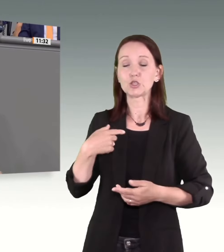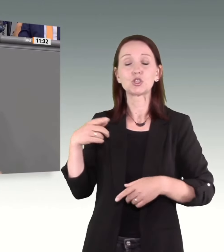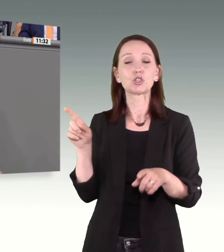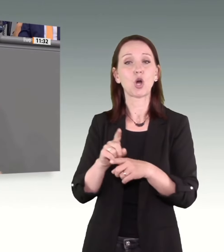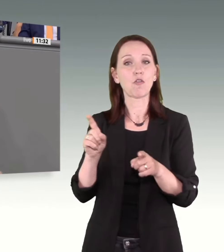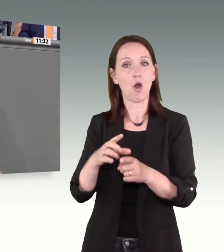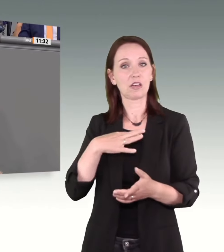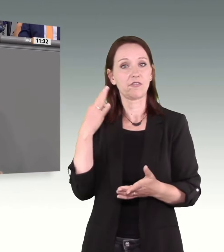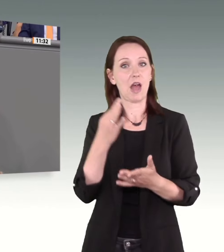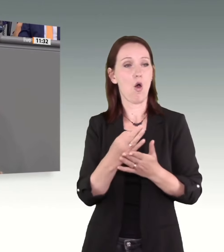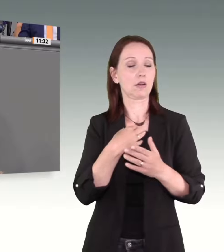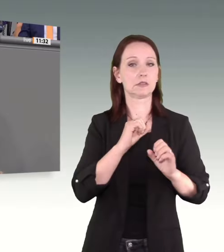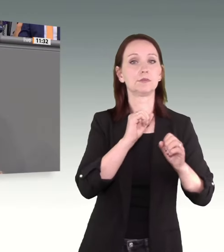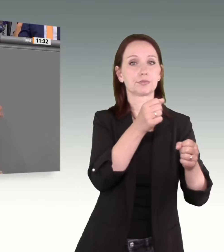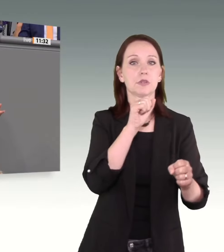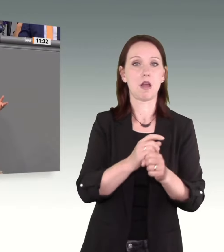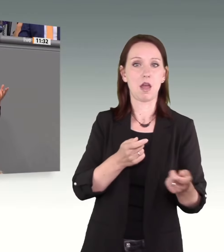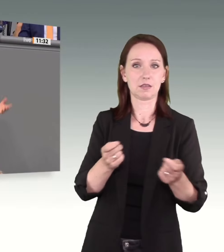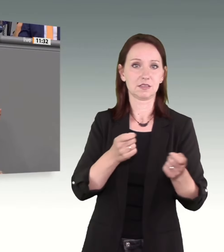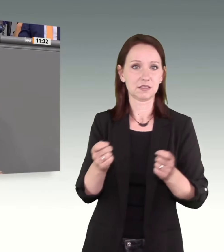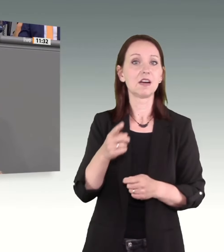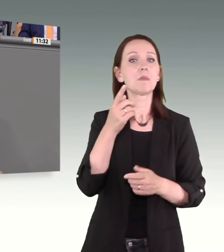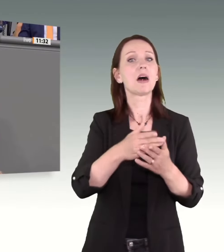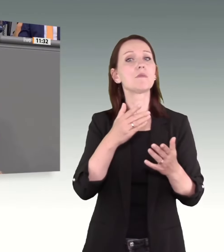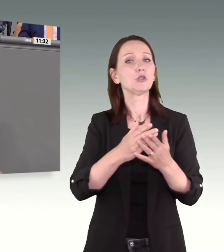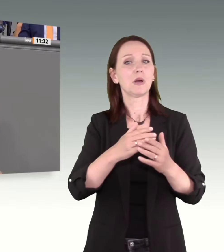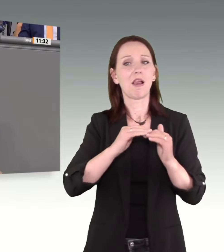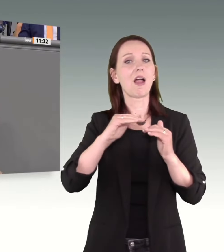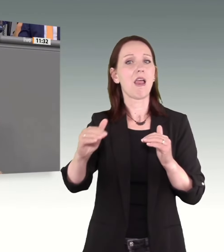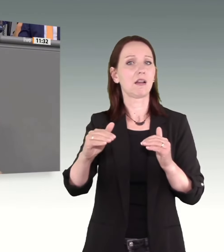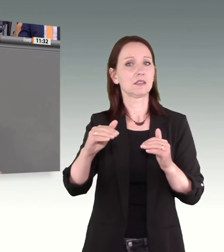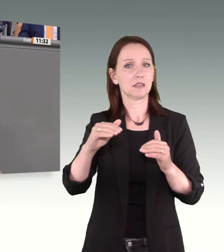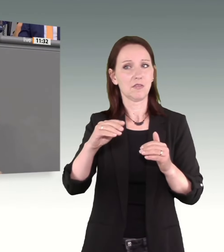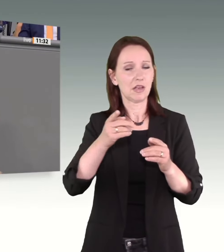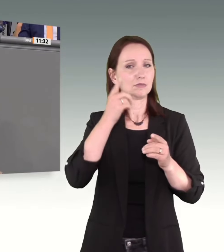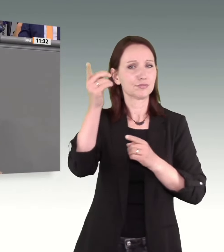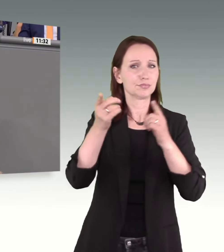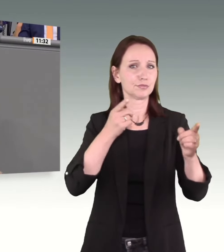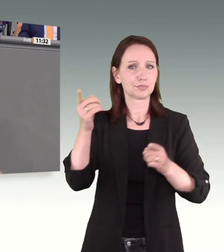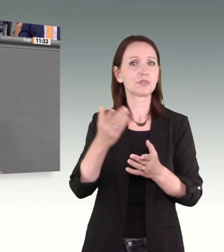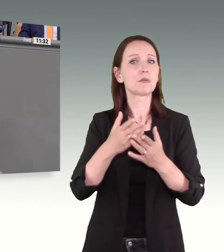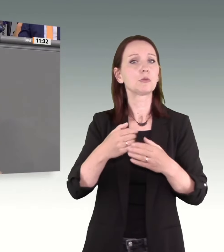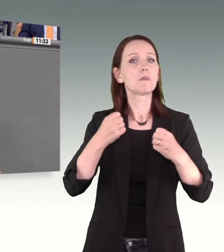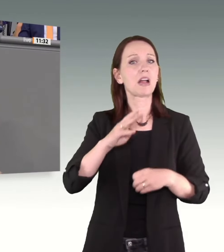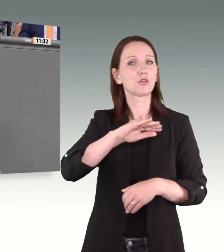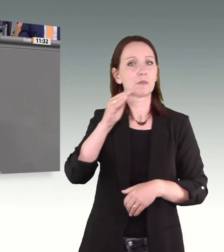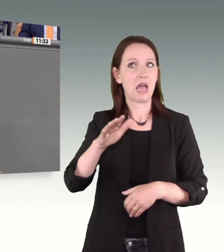Das ist vor allem in Flächenländern wie zum Beispiel Baden-Württemberg unmöglich. Der Bund der